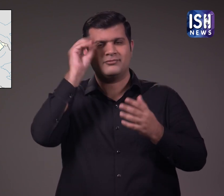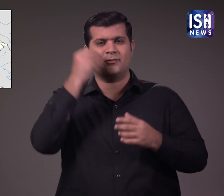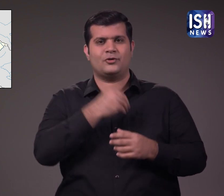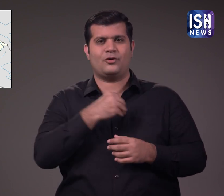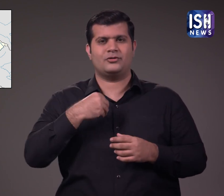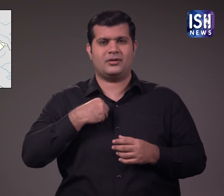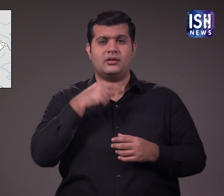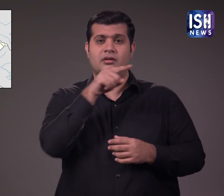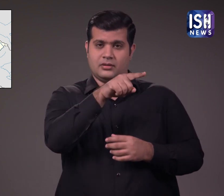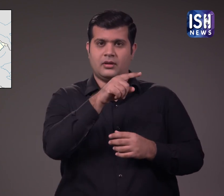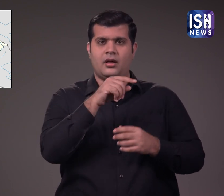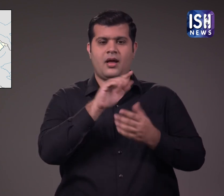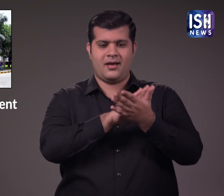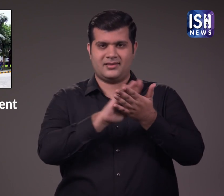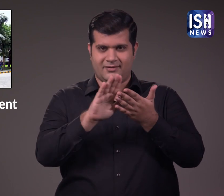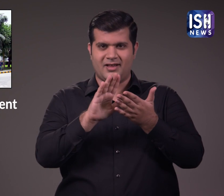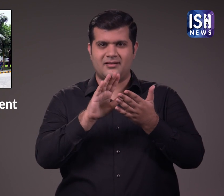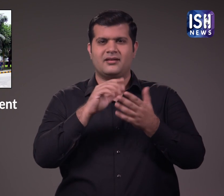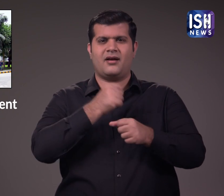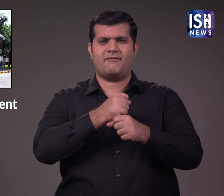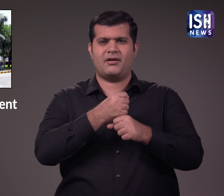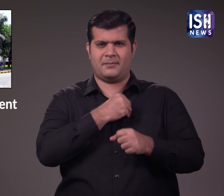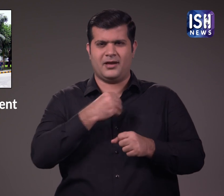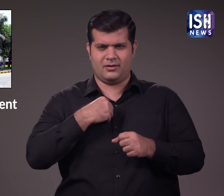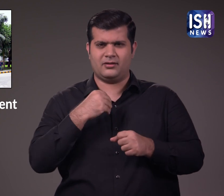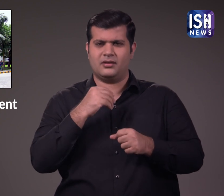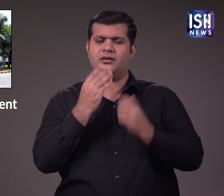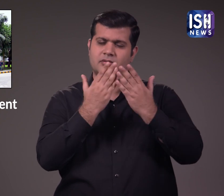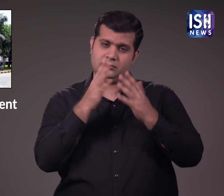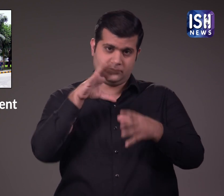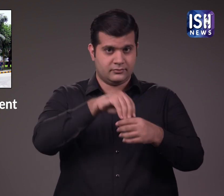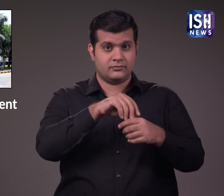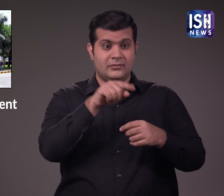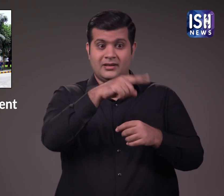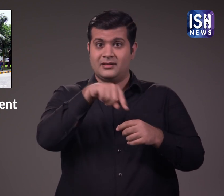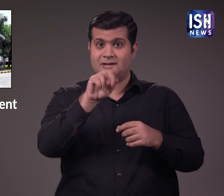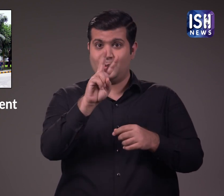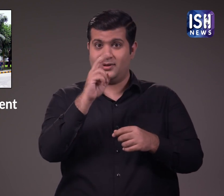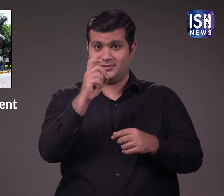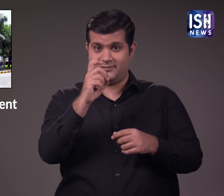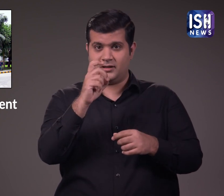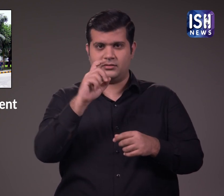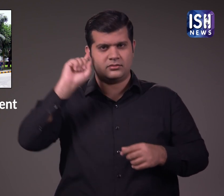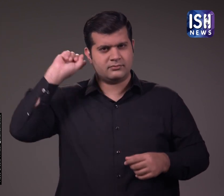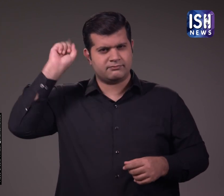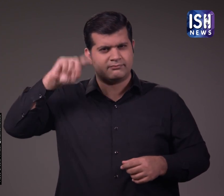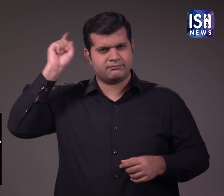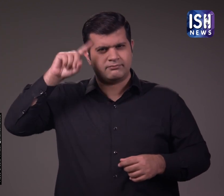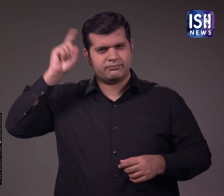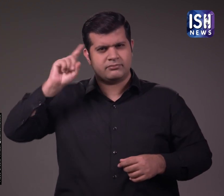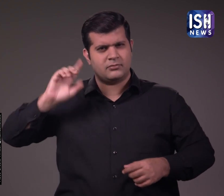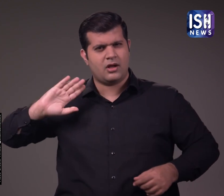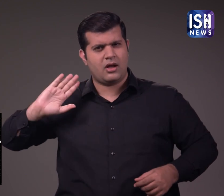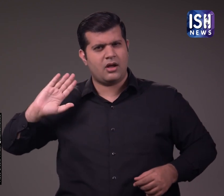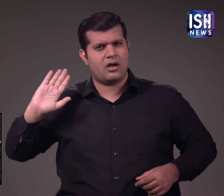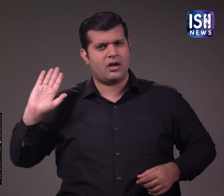सभी 27 चात्रों के सिर मुंडे हुए थे